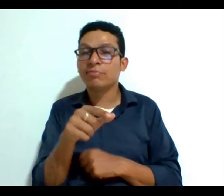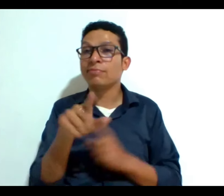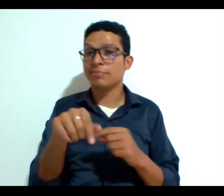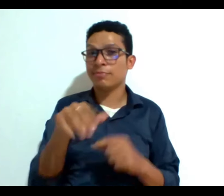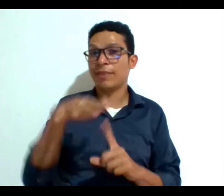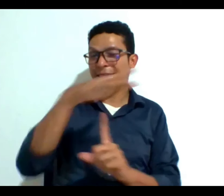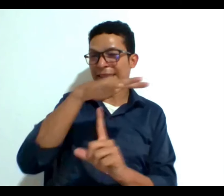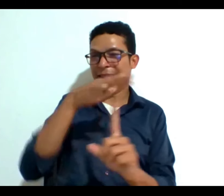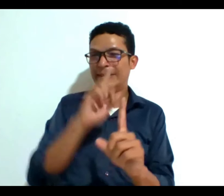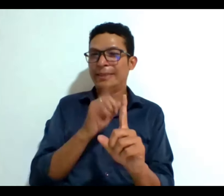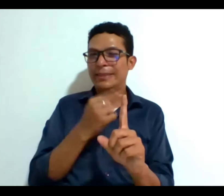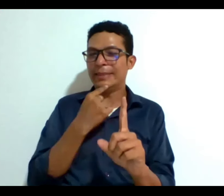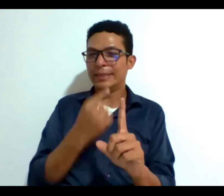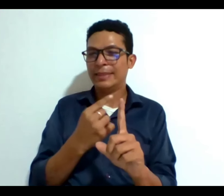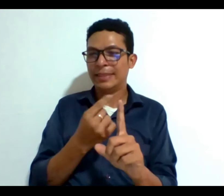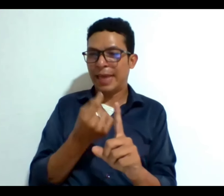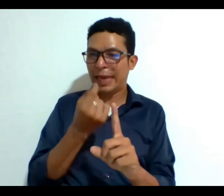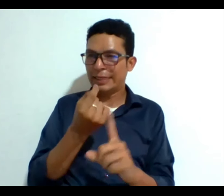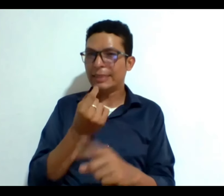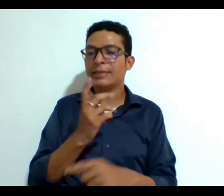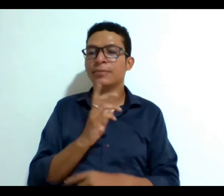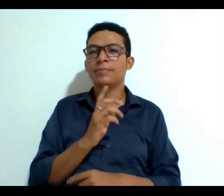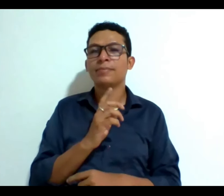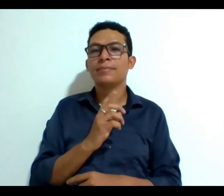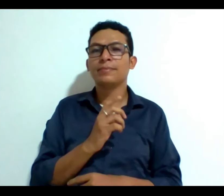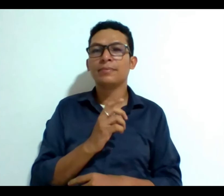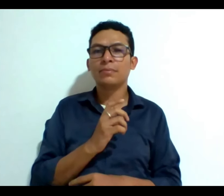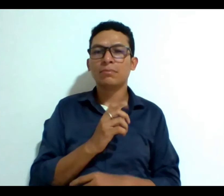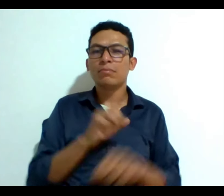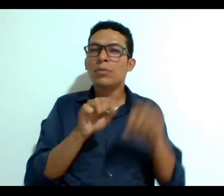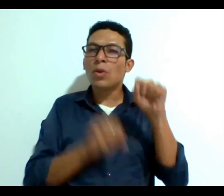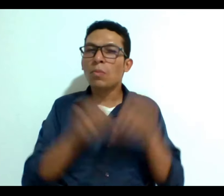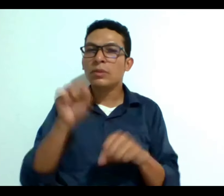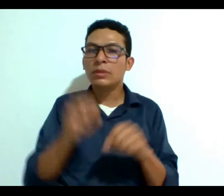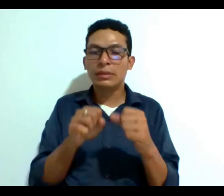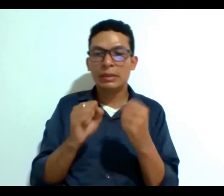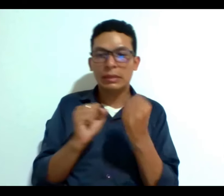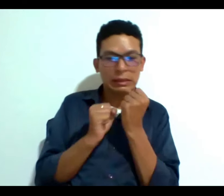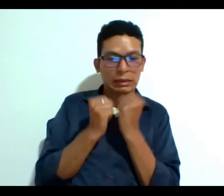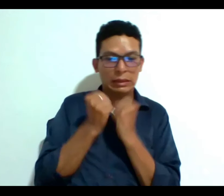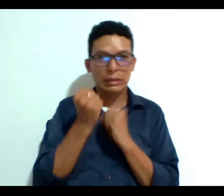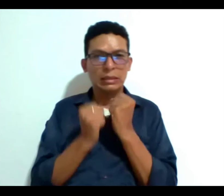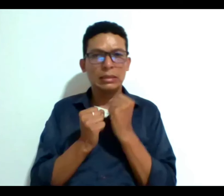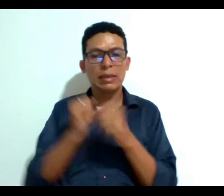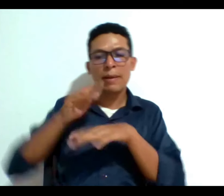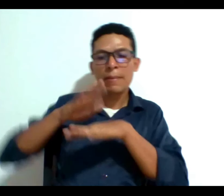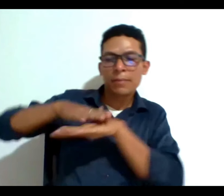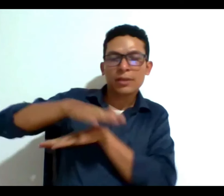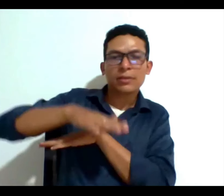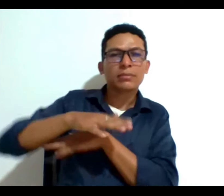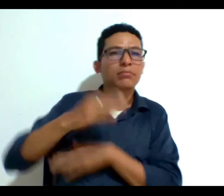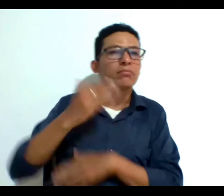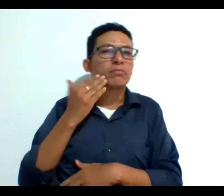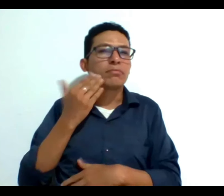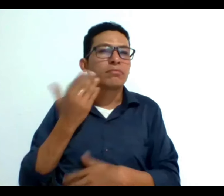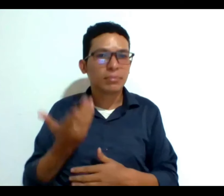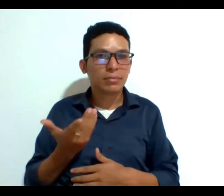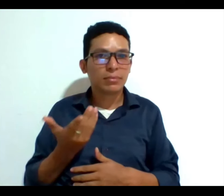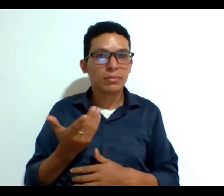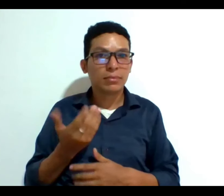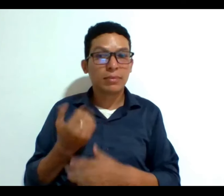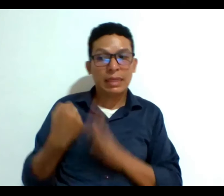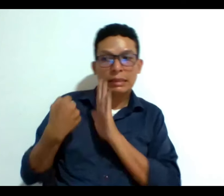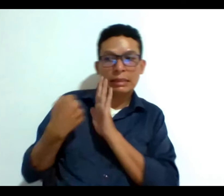ahí y subyace en este caso y es esa posible tensión que se puede generar cuando hay presiones